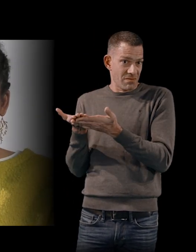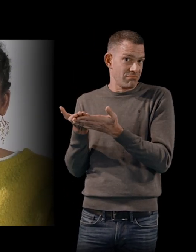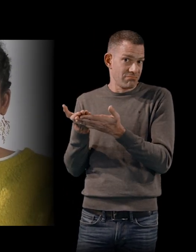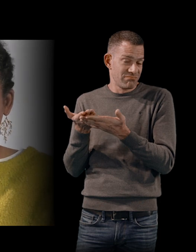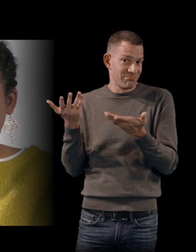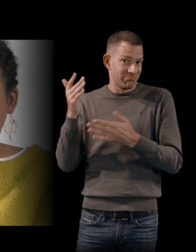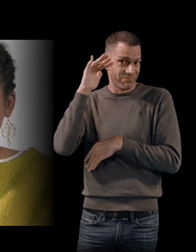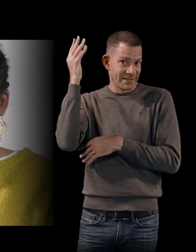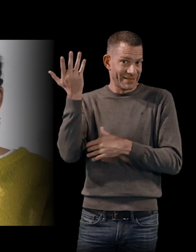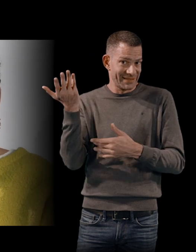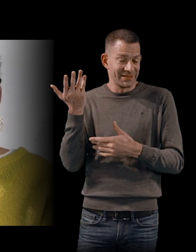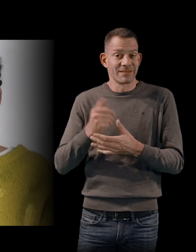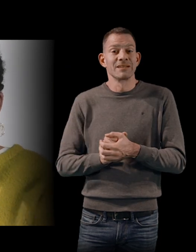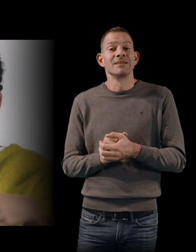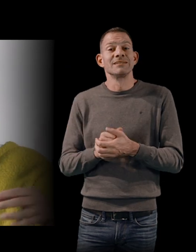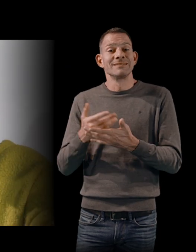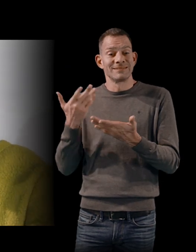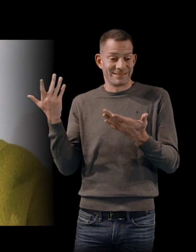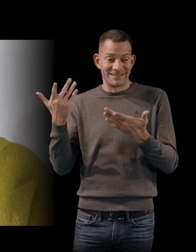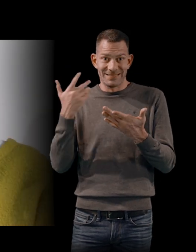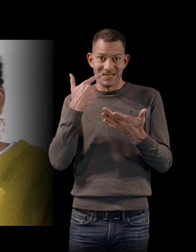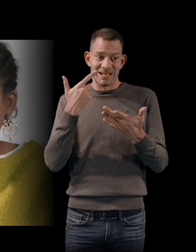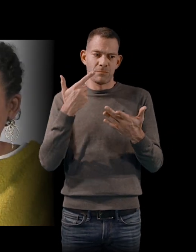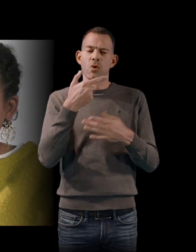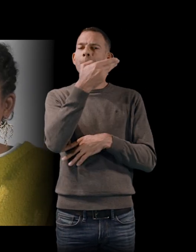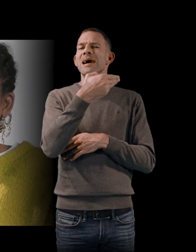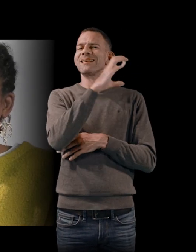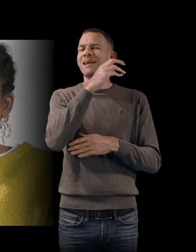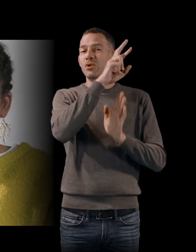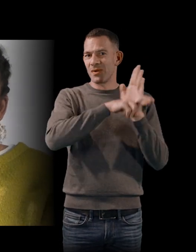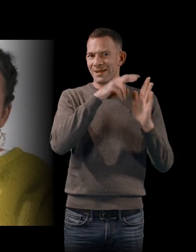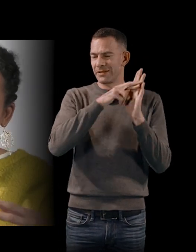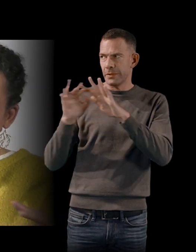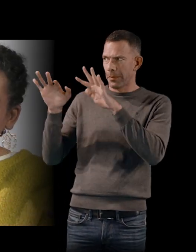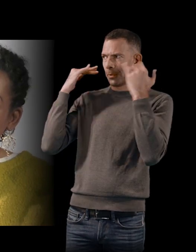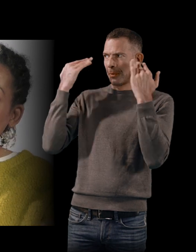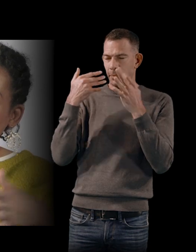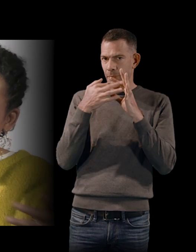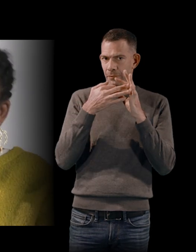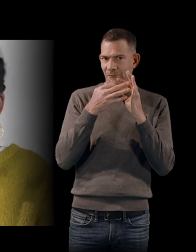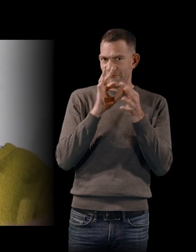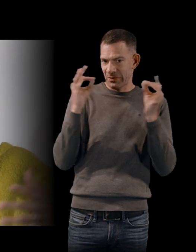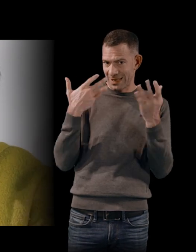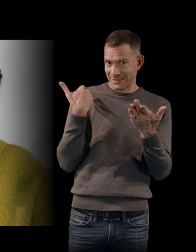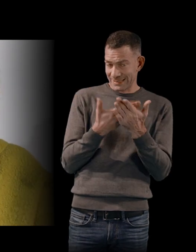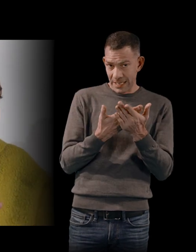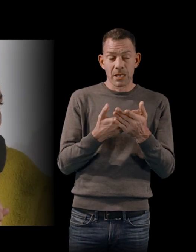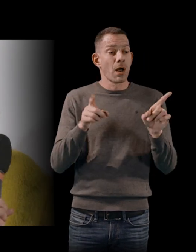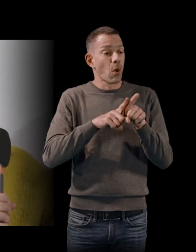Cette histoire-là qui est le fil conducteur de Marcel Camus est là en filigrane. Et puis aussi, sur le tournage, sans en